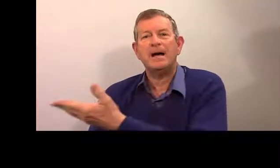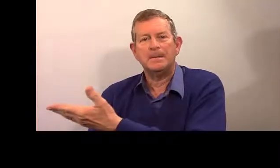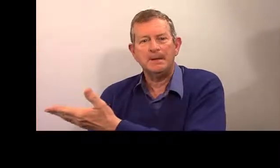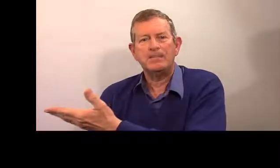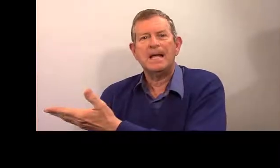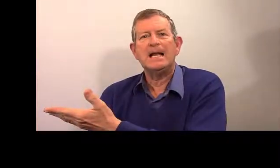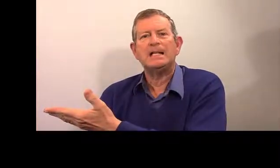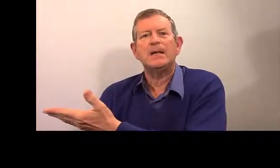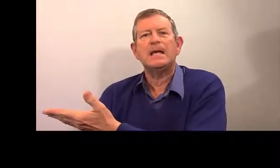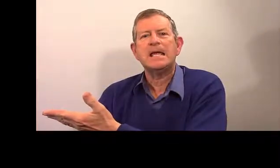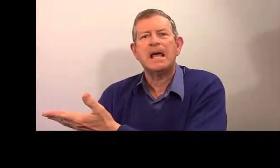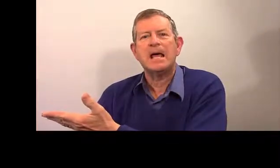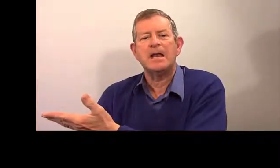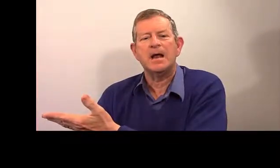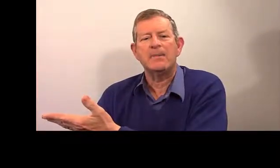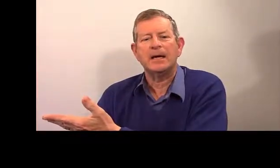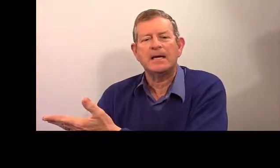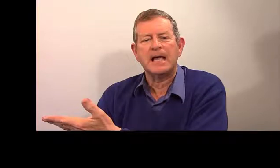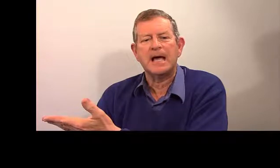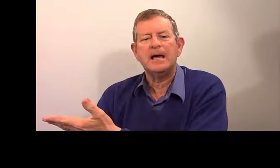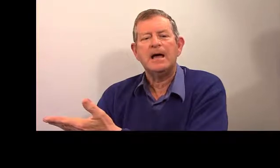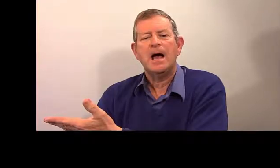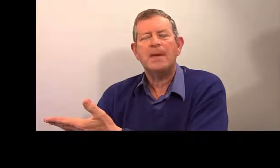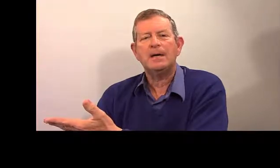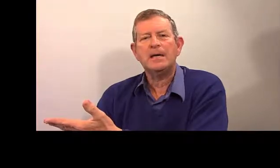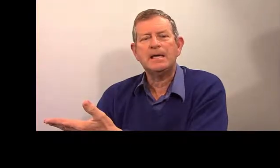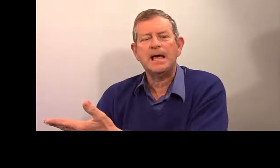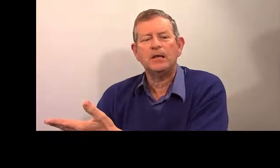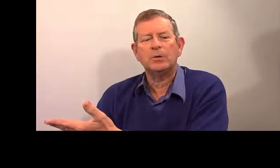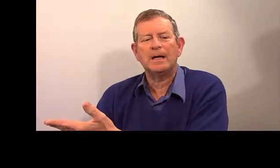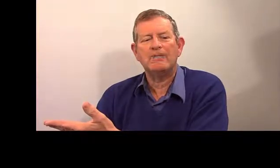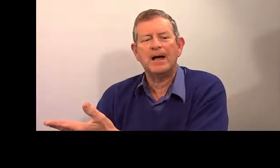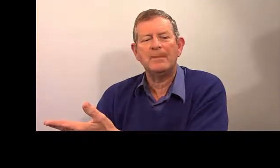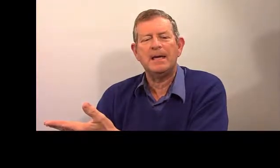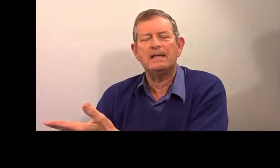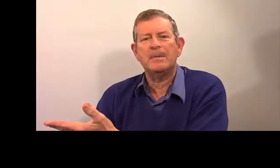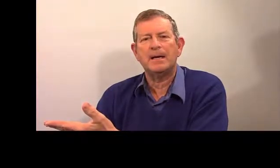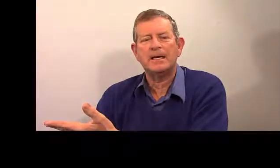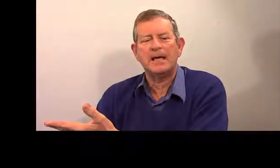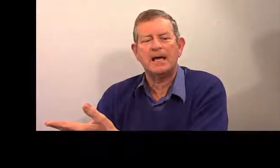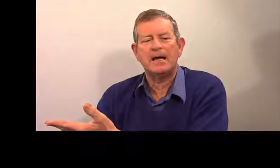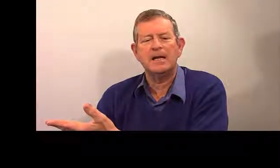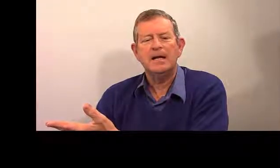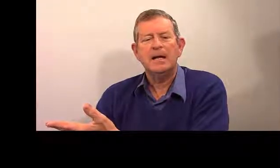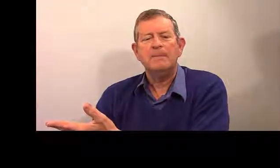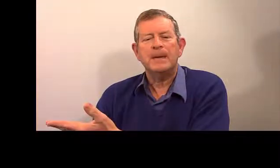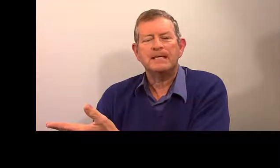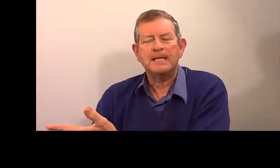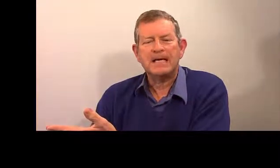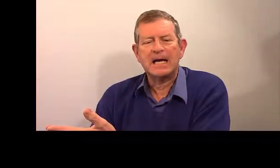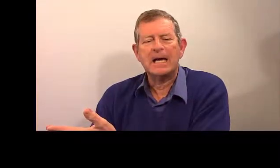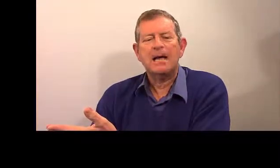ma femme, elle est américaine. Américain, américaine. Donc, la femme est américaine.